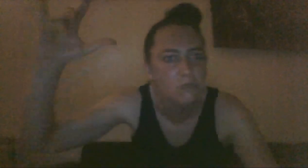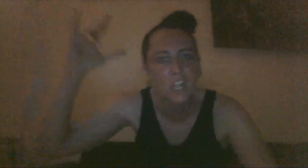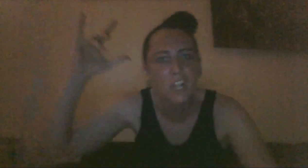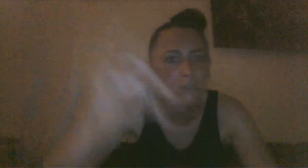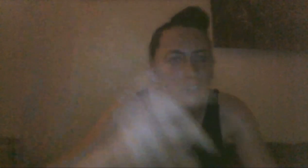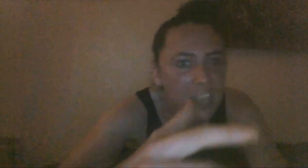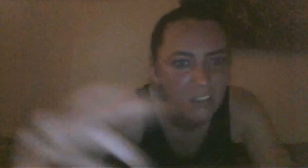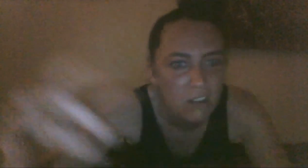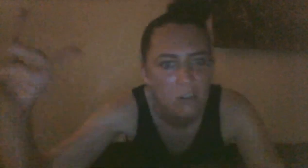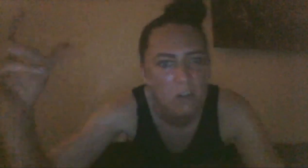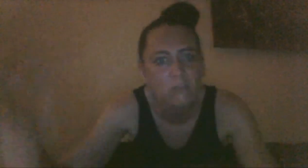dans l'Orders.